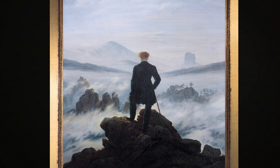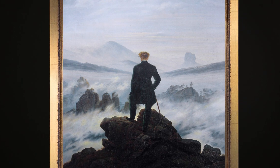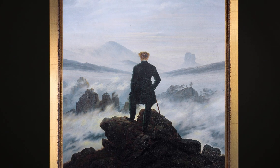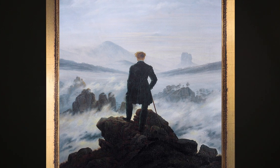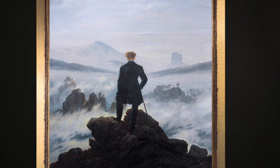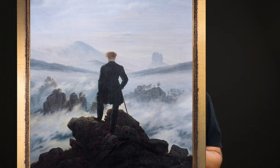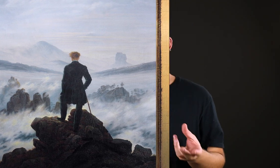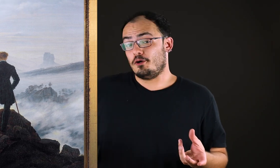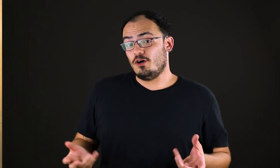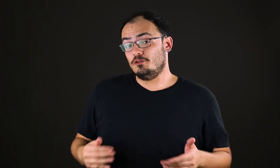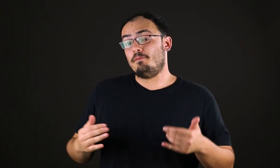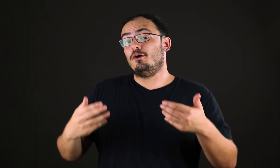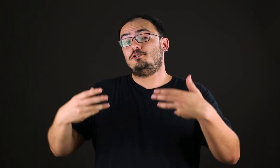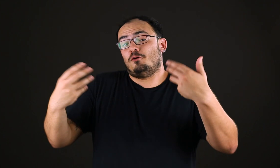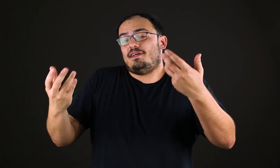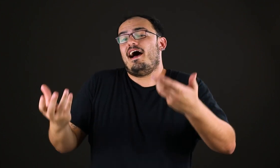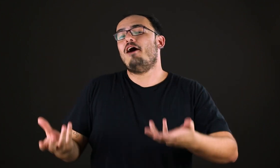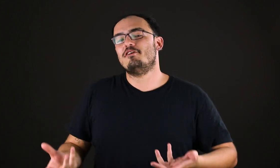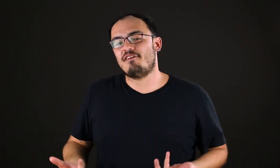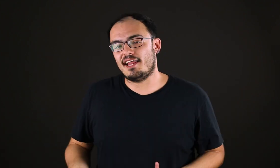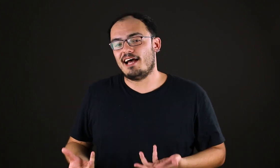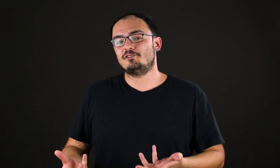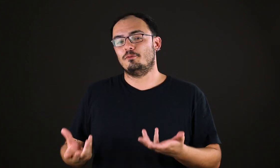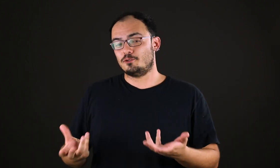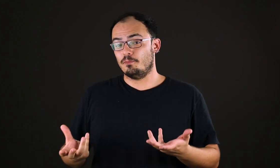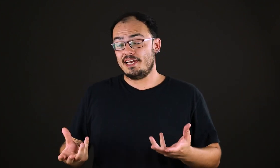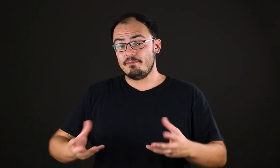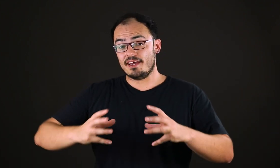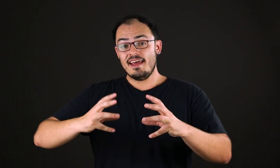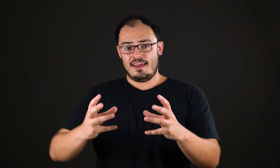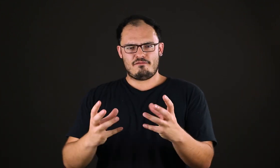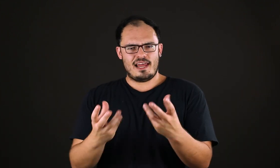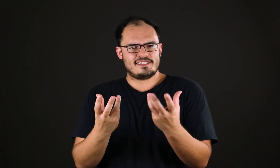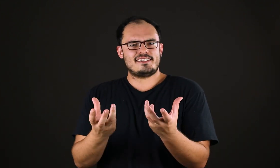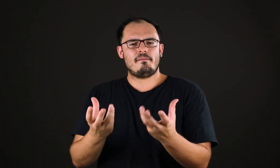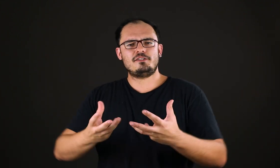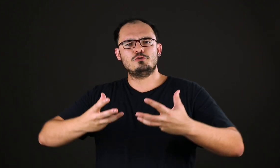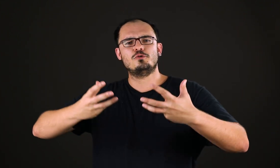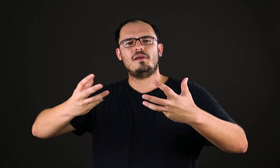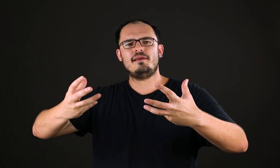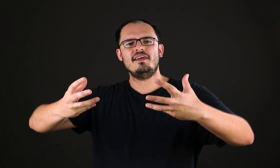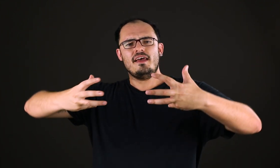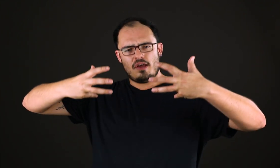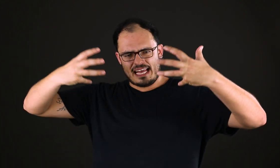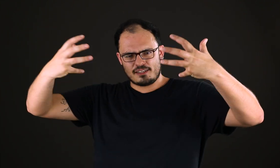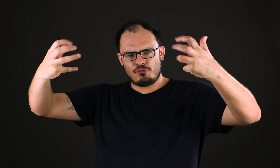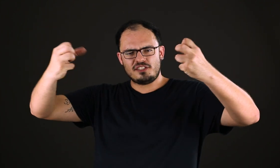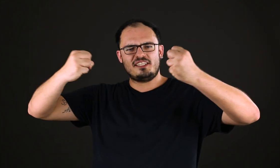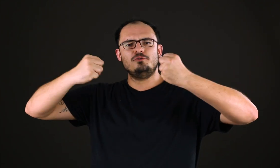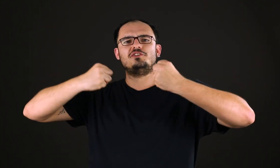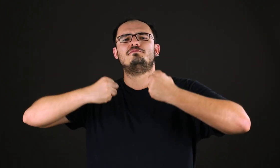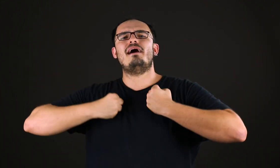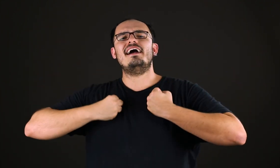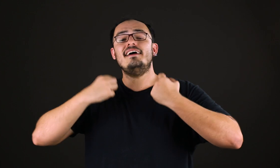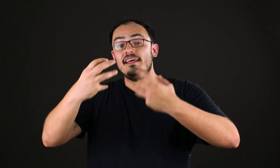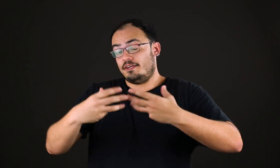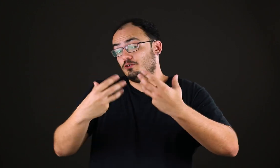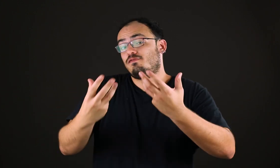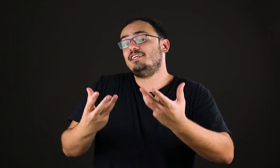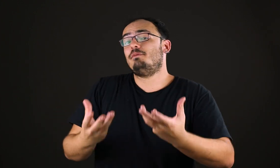Por isso que quando depois Schopenhauer falará sobre o sublime, ele falará exatamente do sublime, essa força que nos esmaga e nos faz